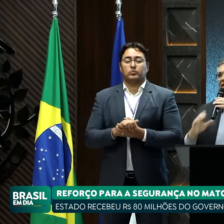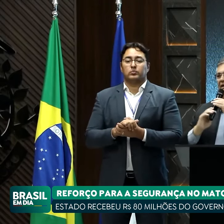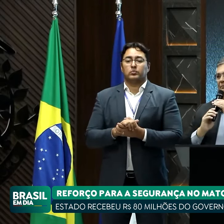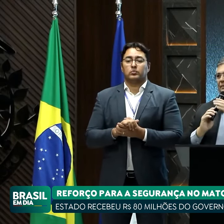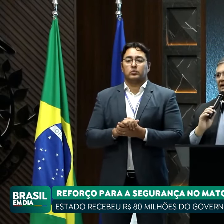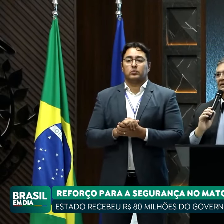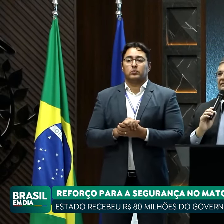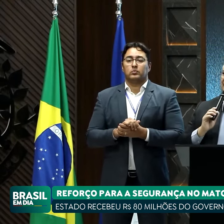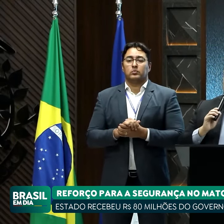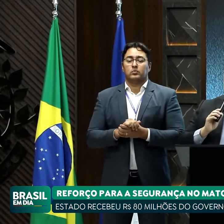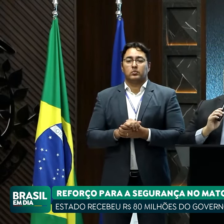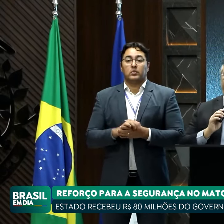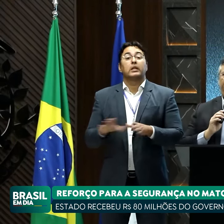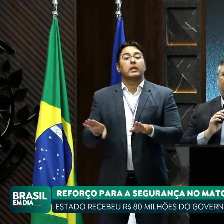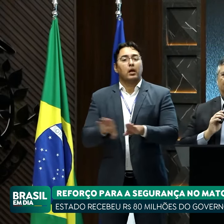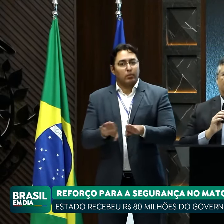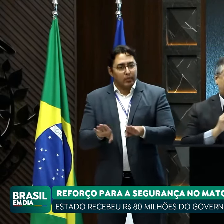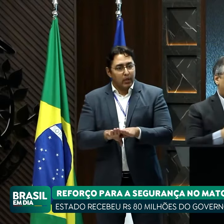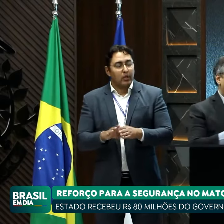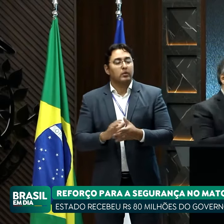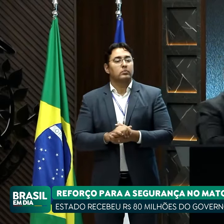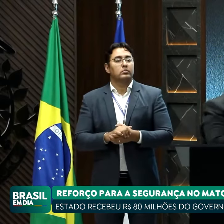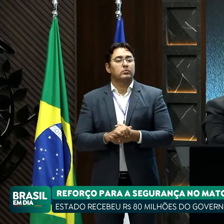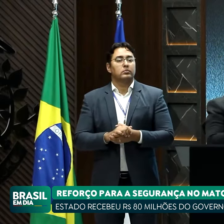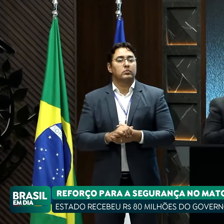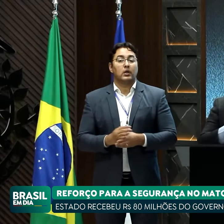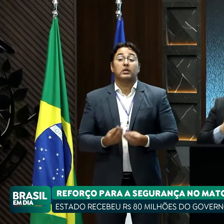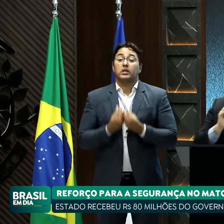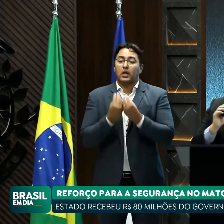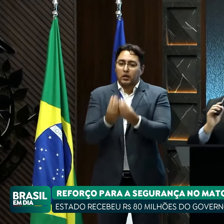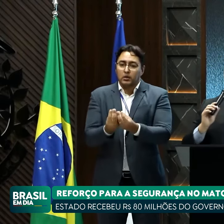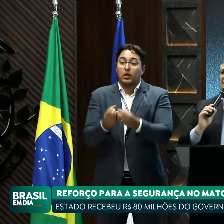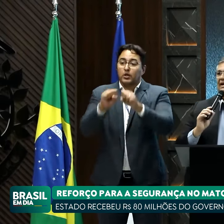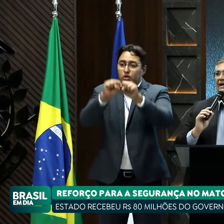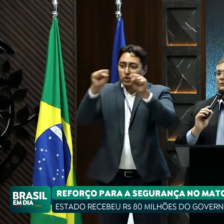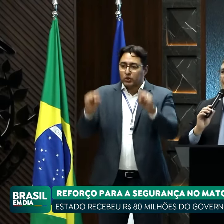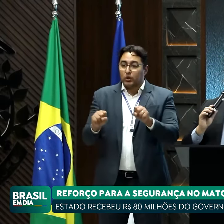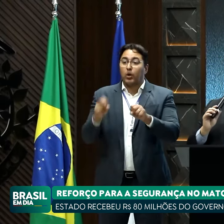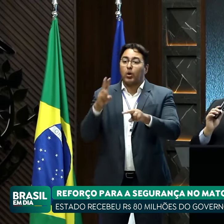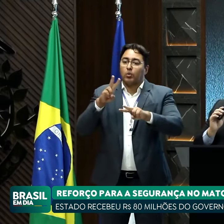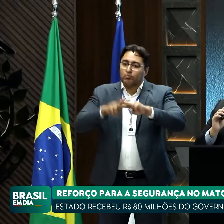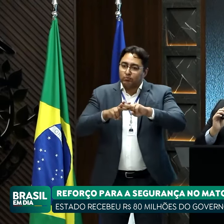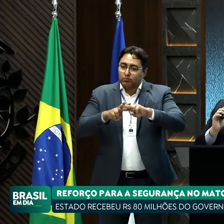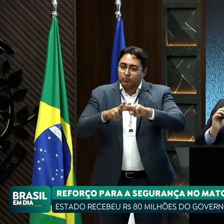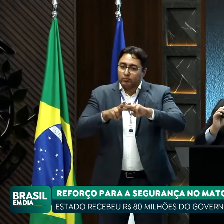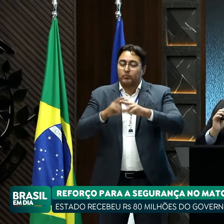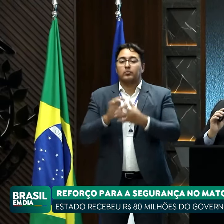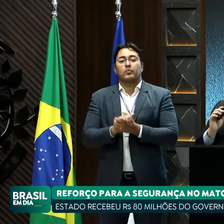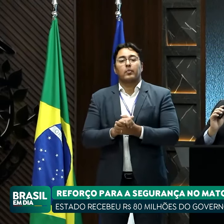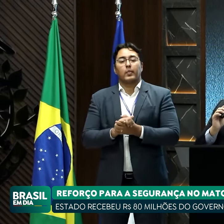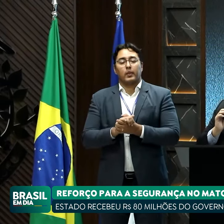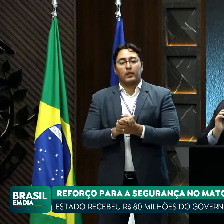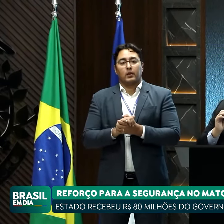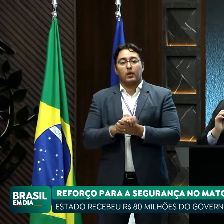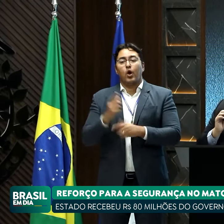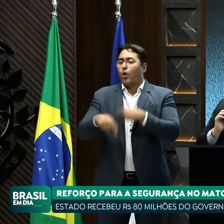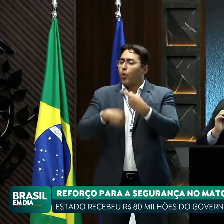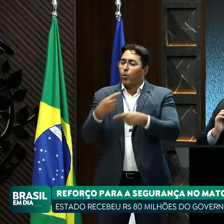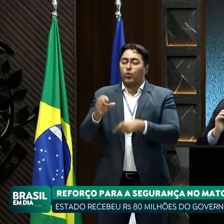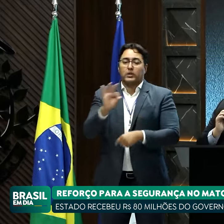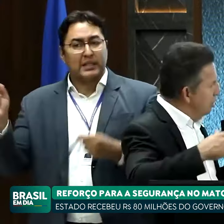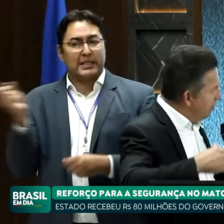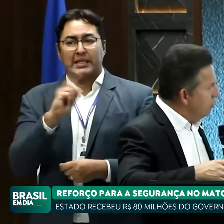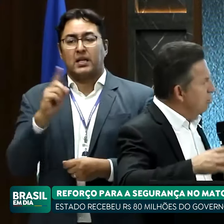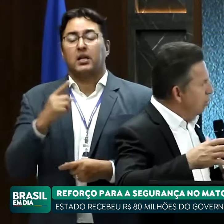patrulhas Maria da Penha também, assim como entregamos para o sistema penitenciário e para outras unidades da